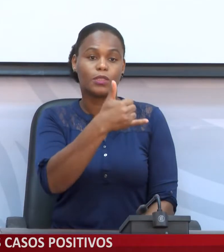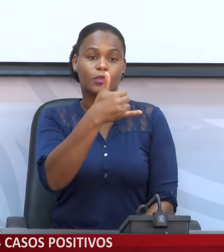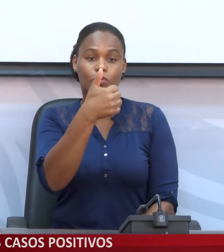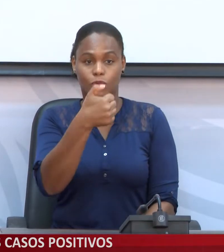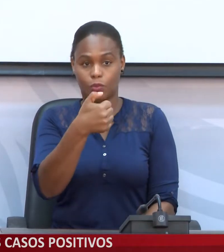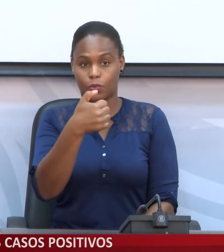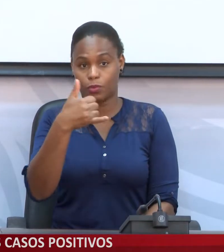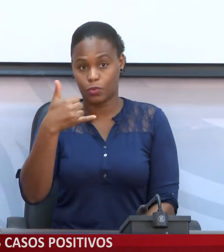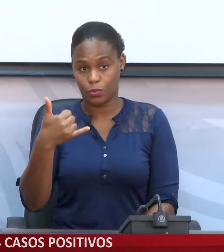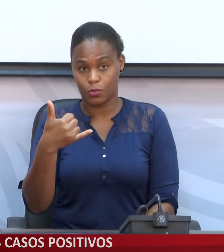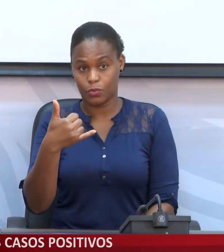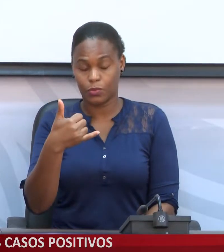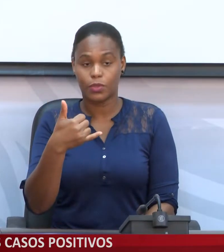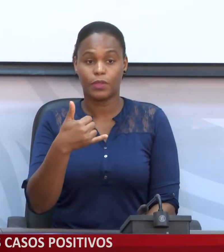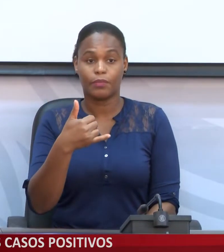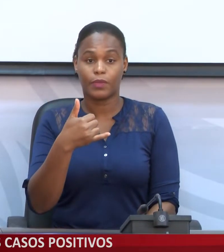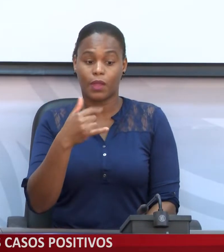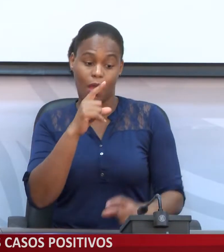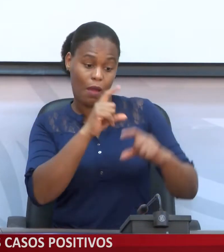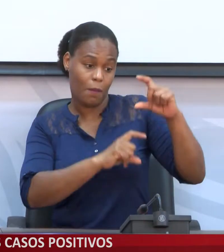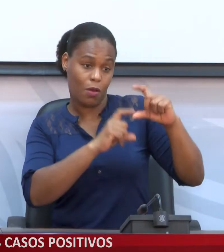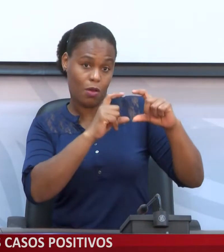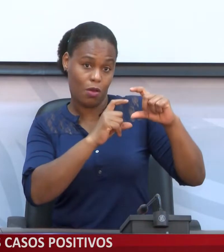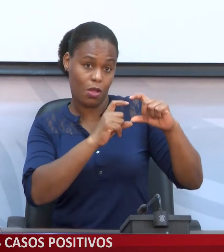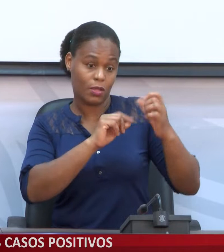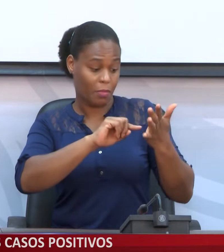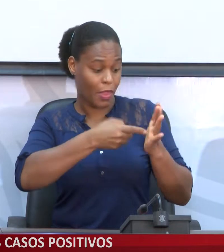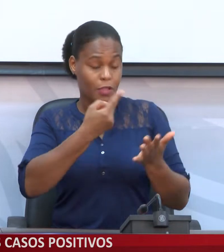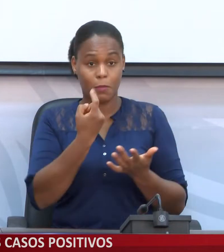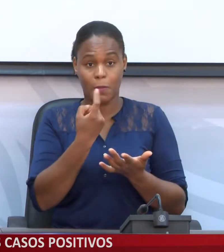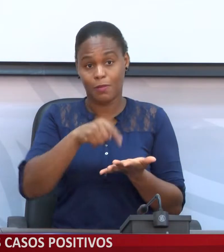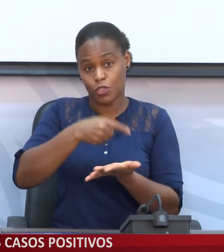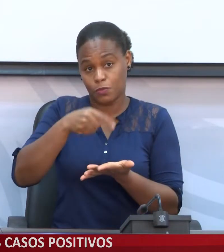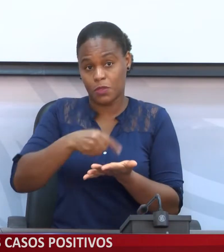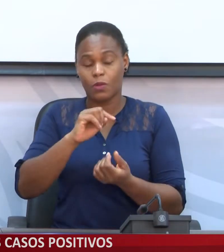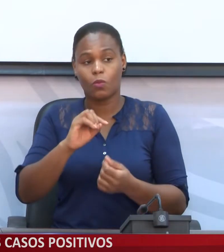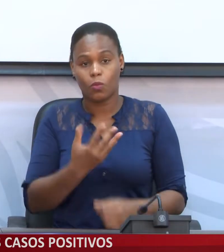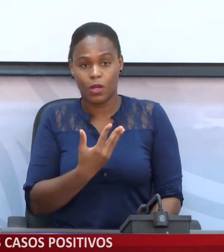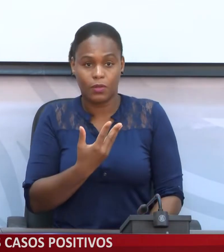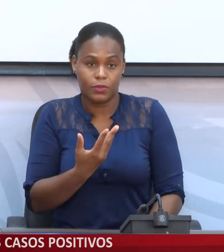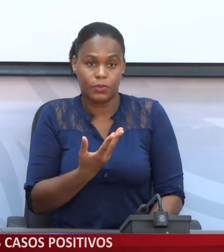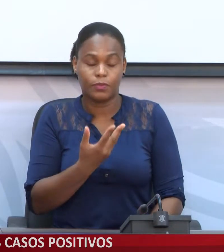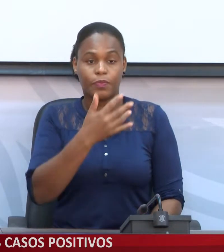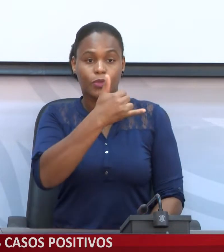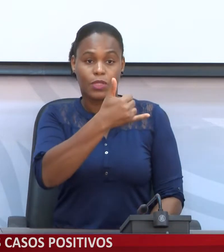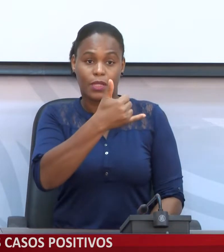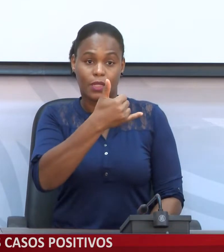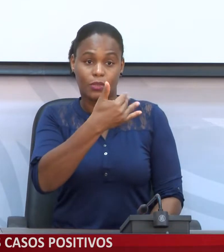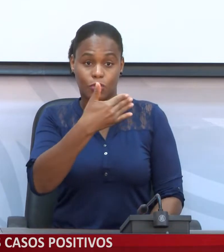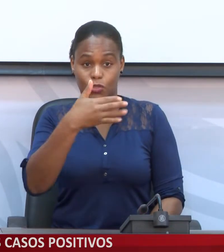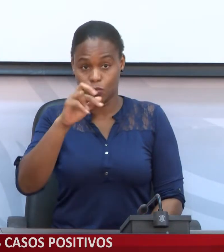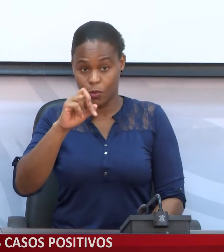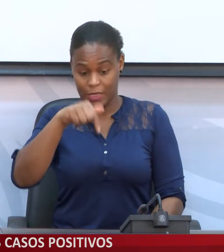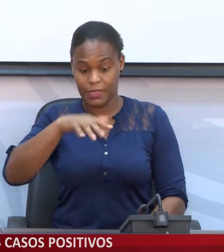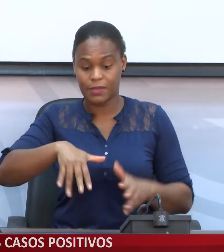amostras pendentes, das quais 218 na